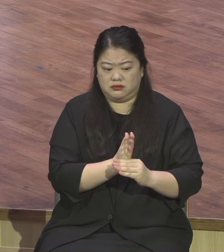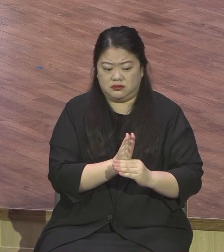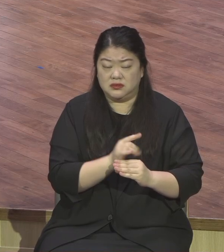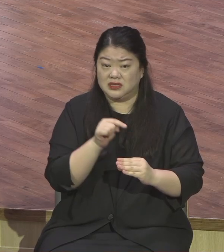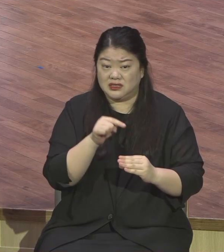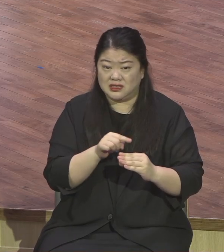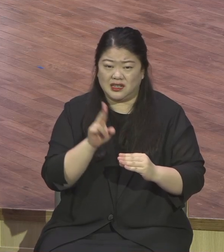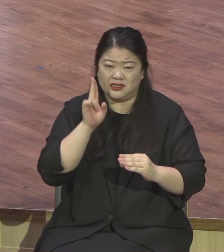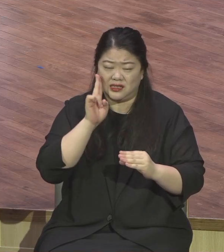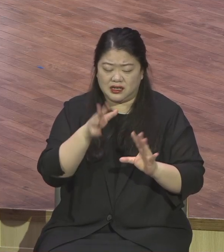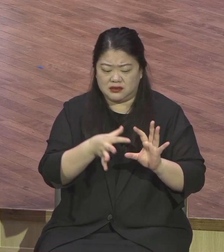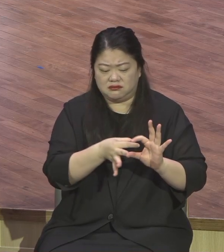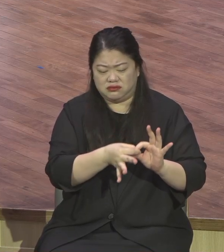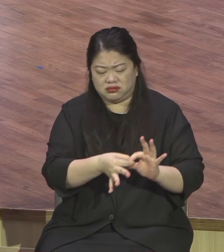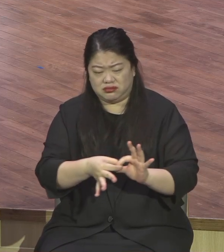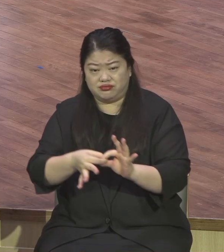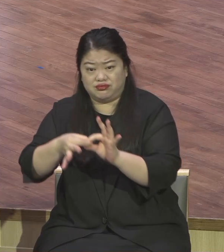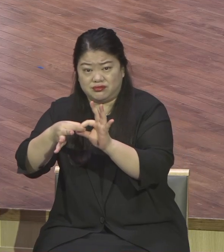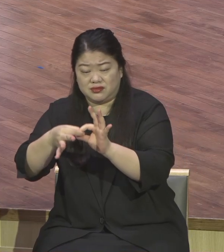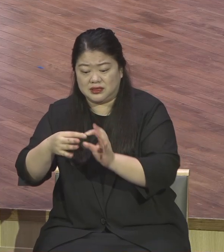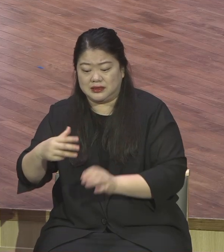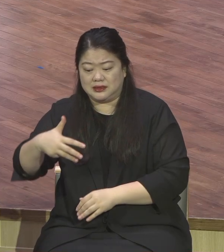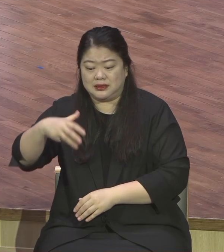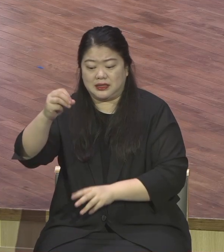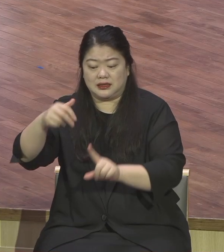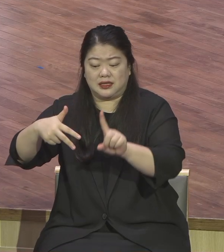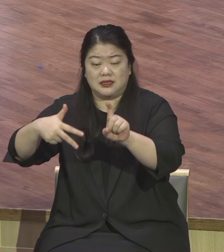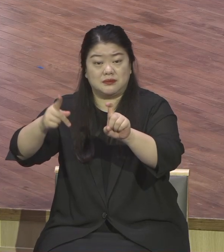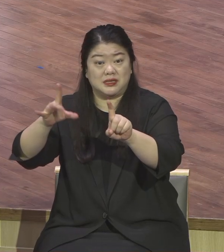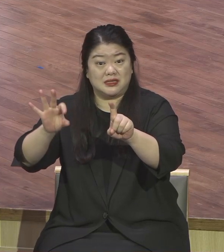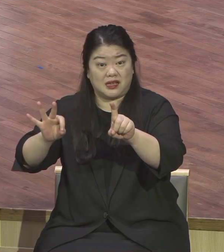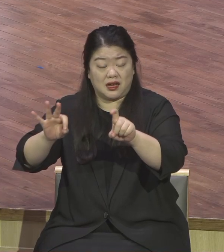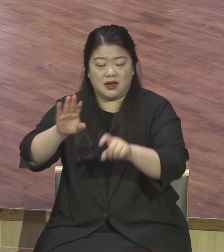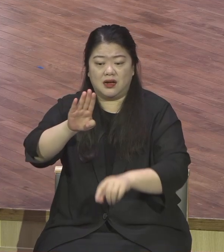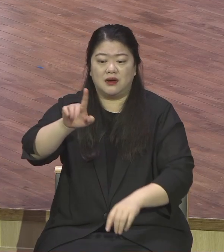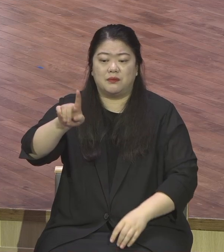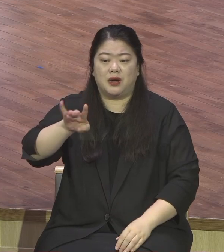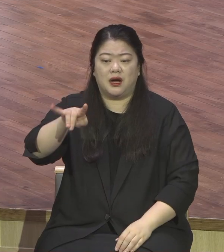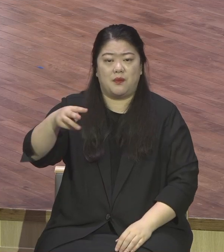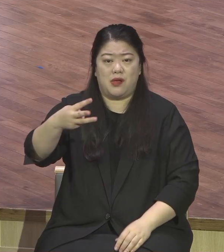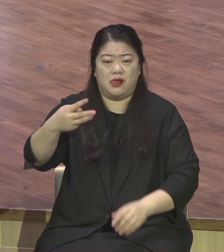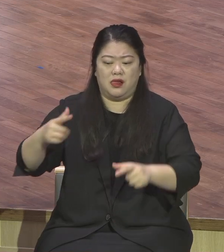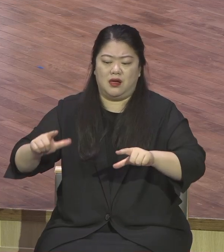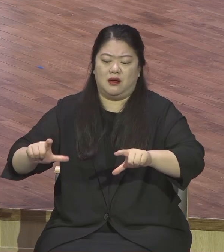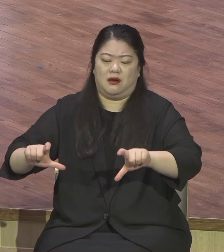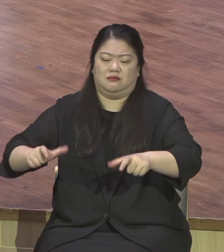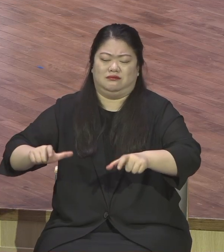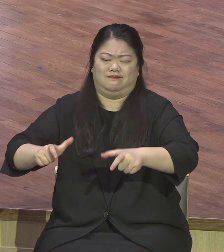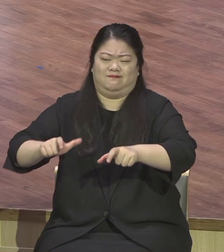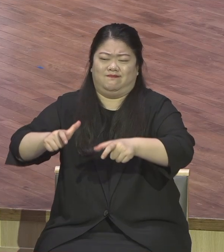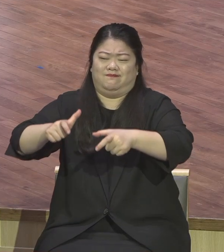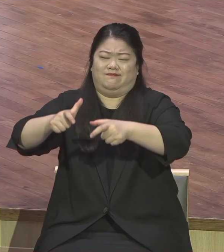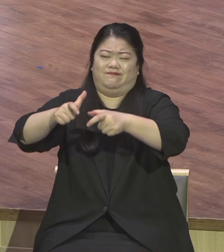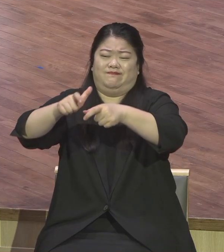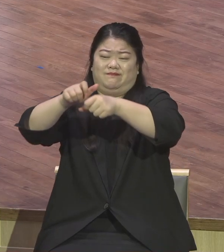결국은 다 무너져요. 나라는 바벨탑 그거 가지고 살면